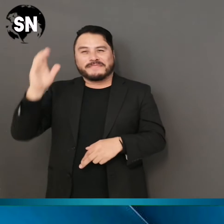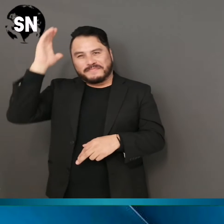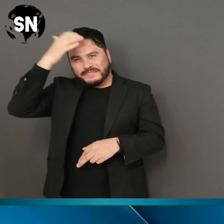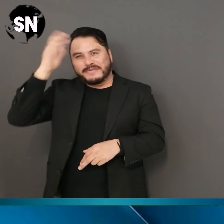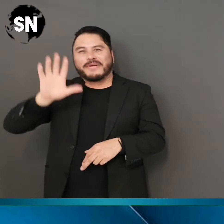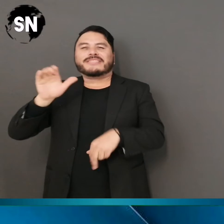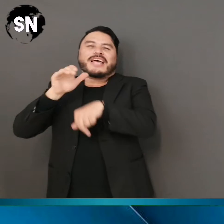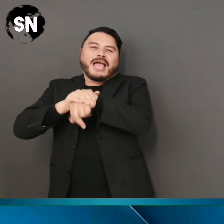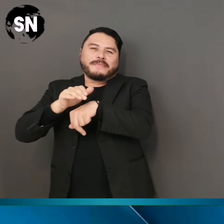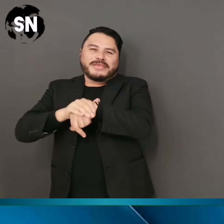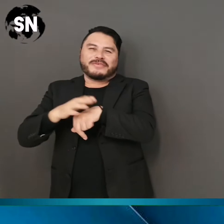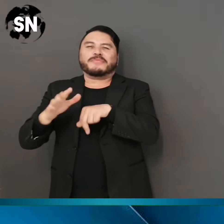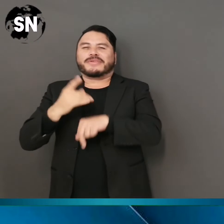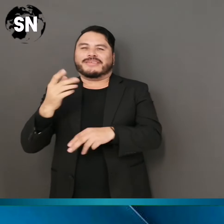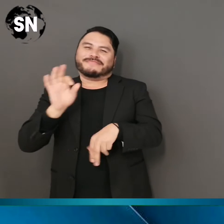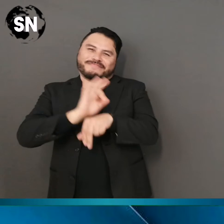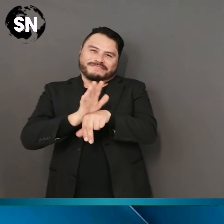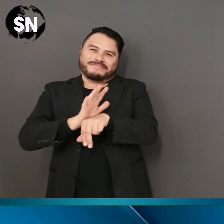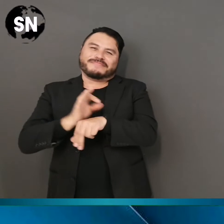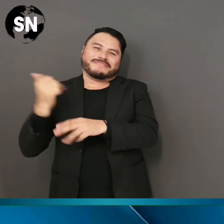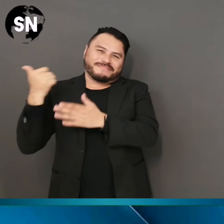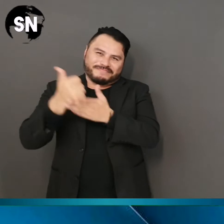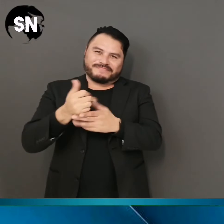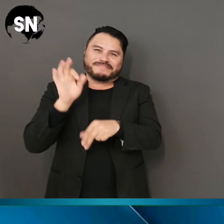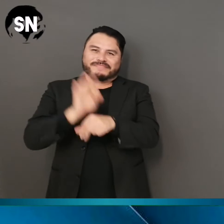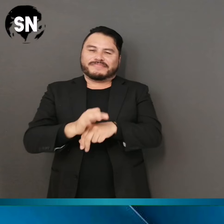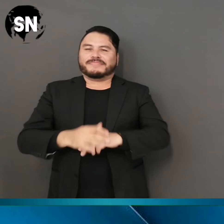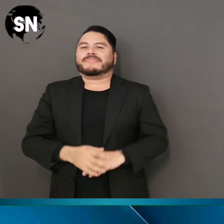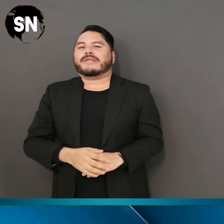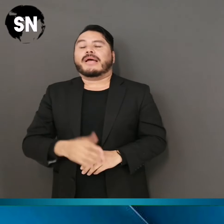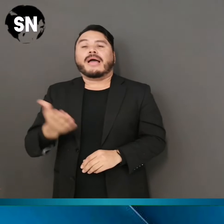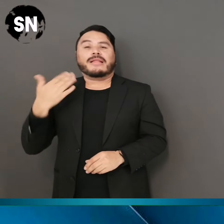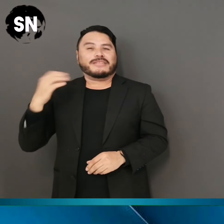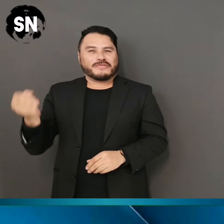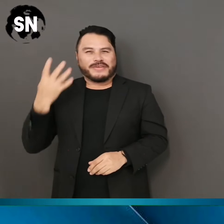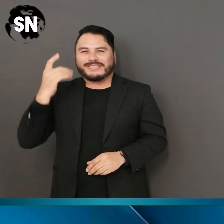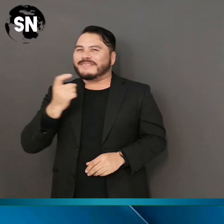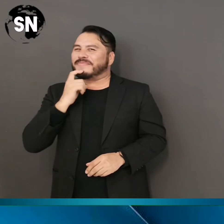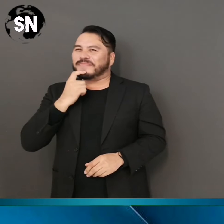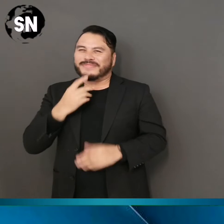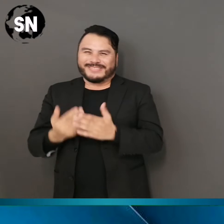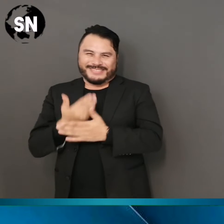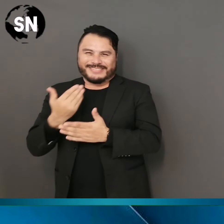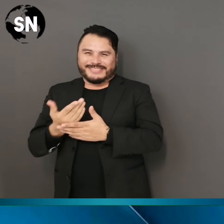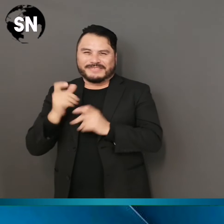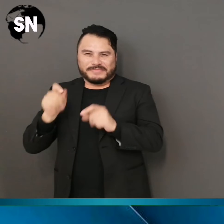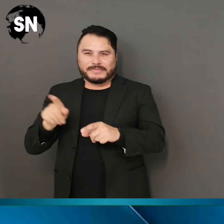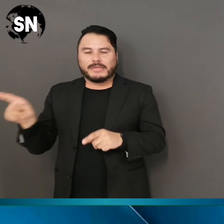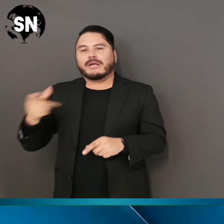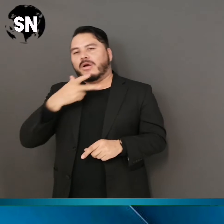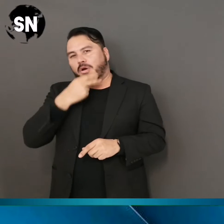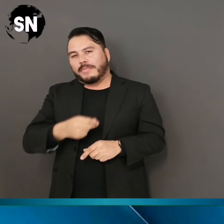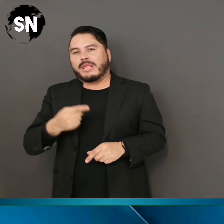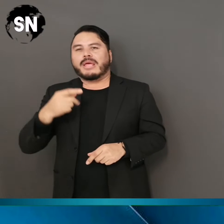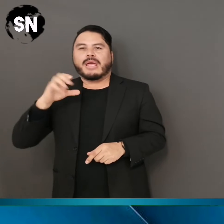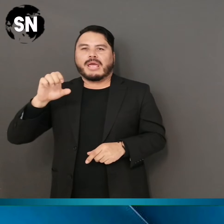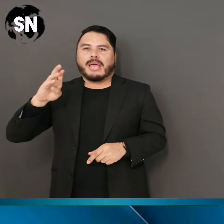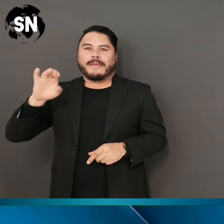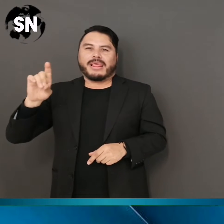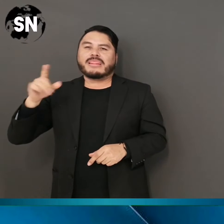en el marco de la emergencia por la pandemia de COVID-19. Ebrard explicó en la conferencia diaria del presidente que este primer